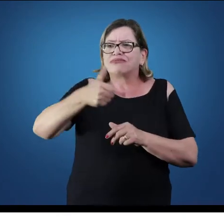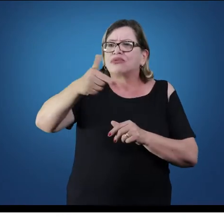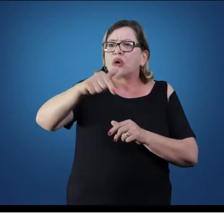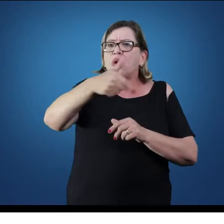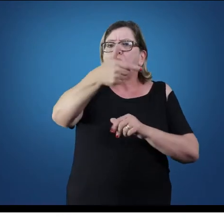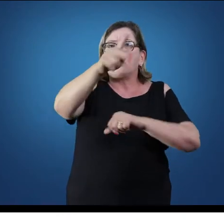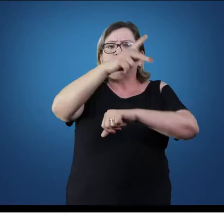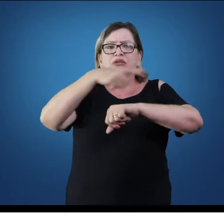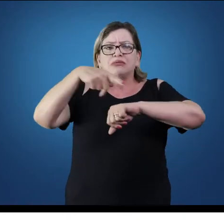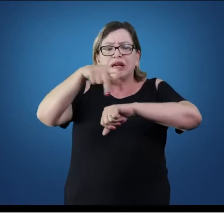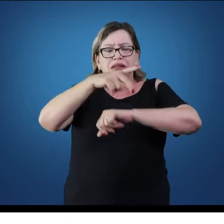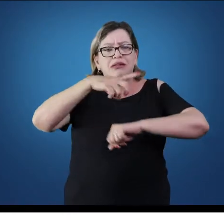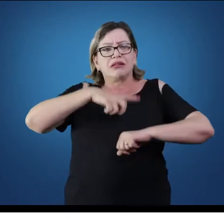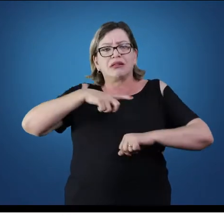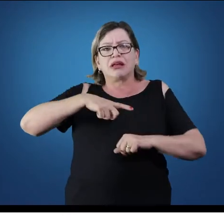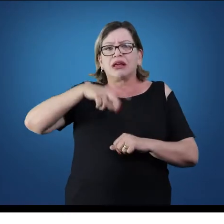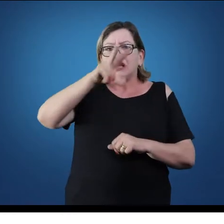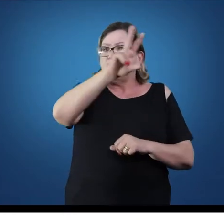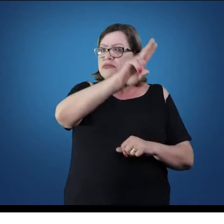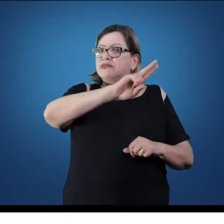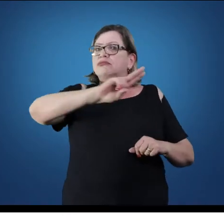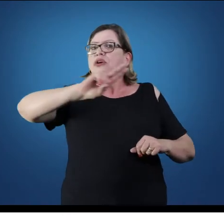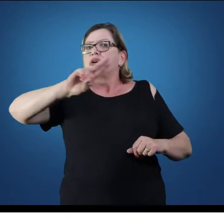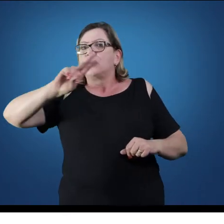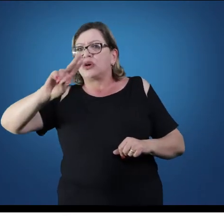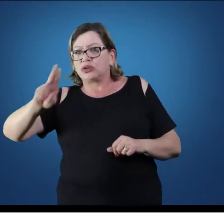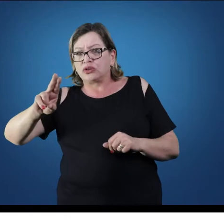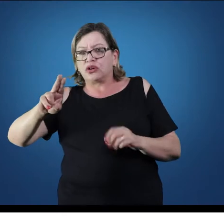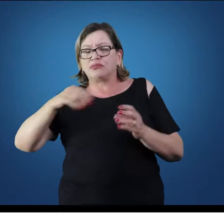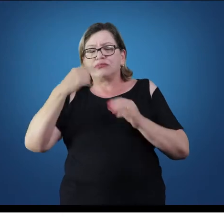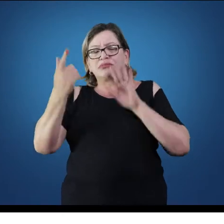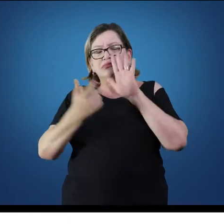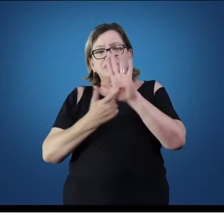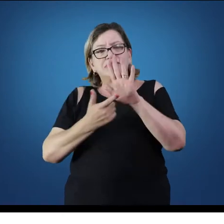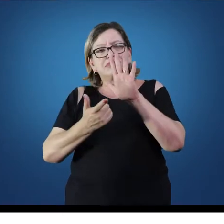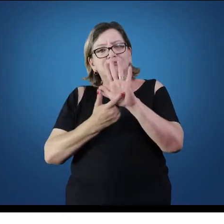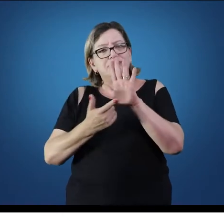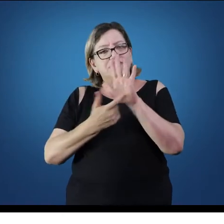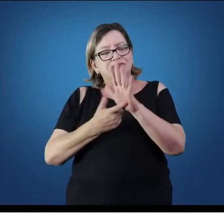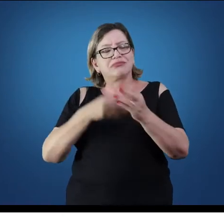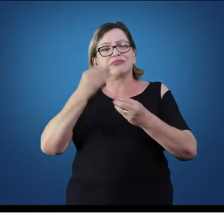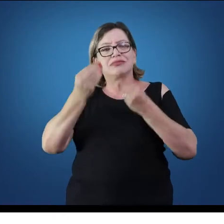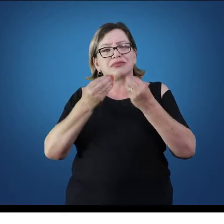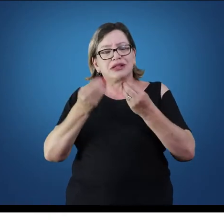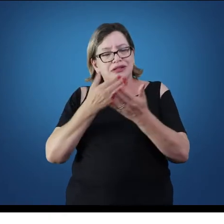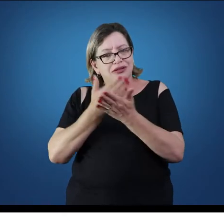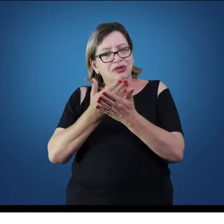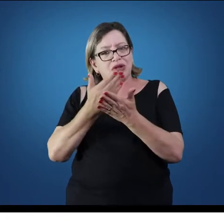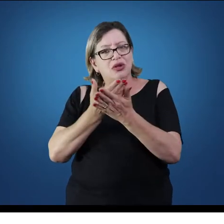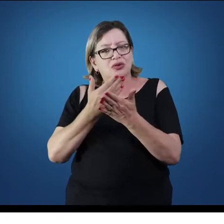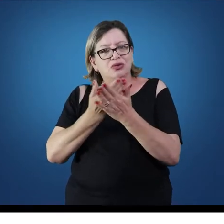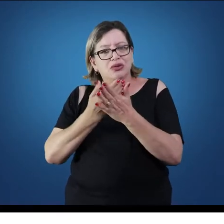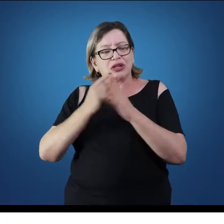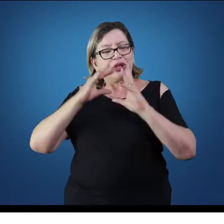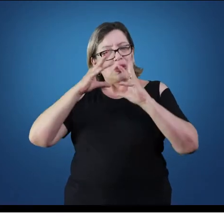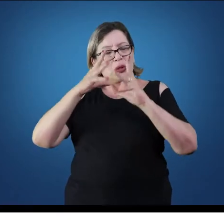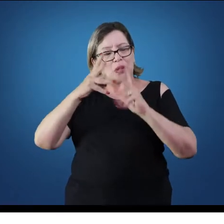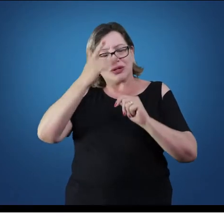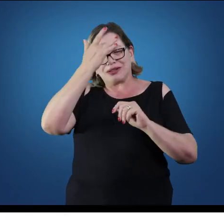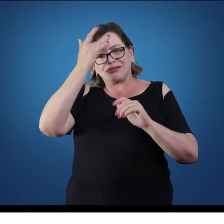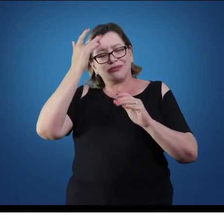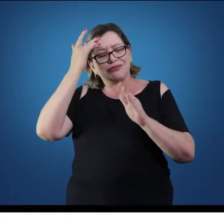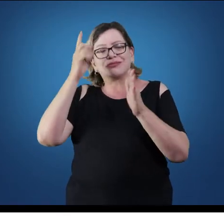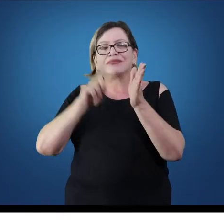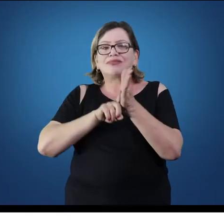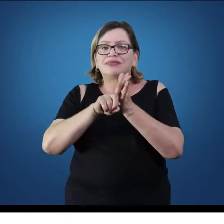existe também uma nomenclatura que é trazida para referência e estudo de todos os anatomistas que